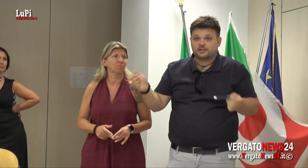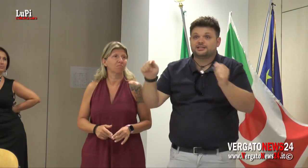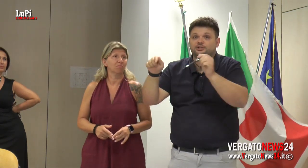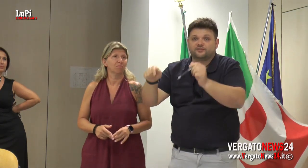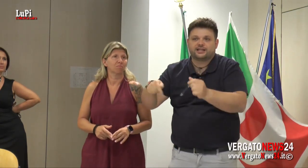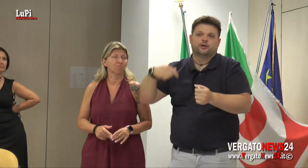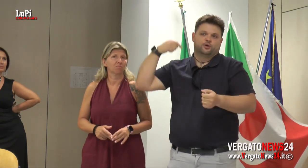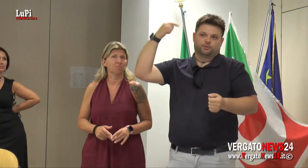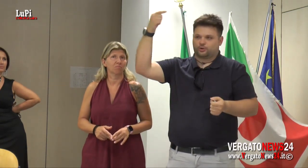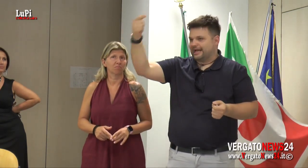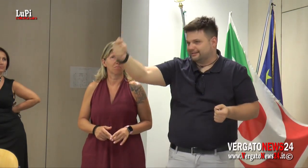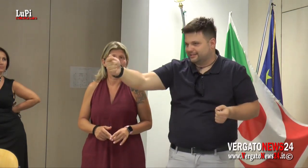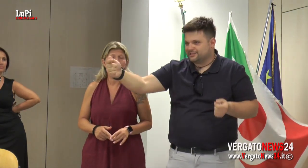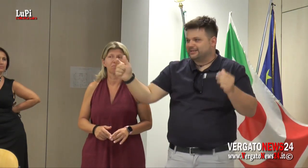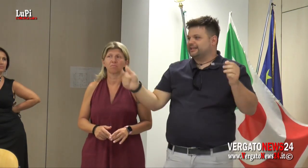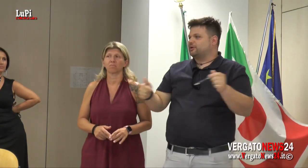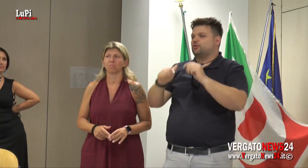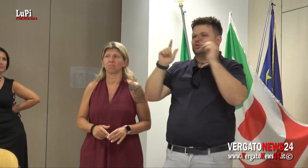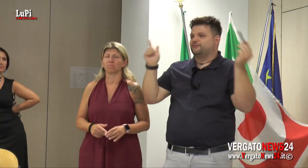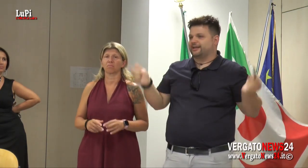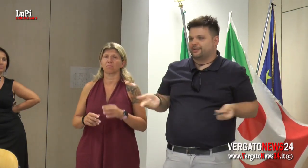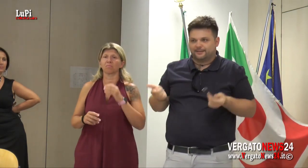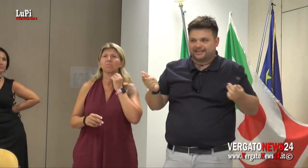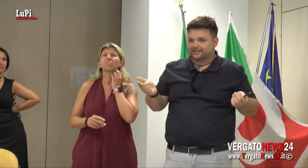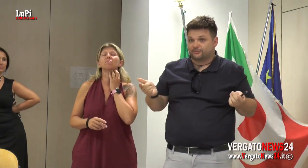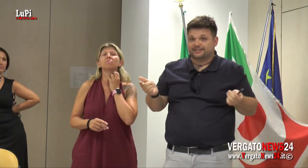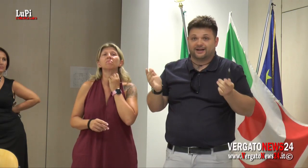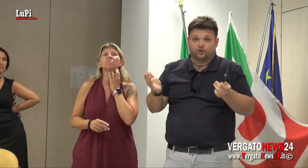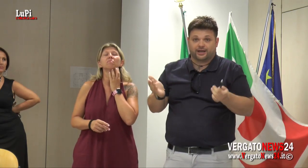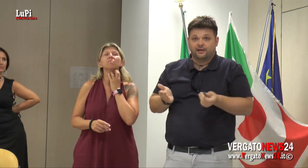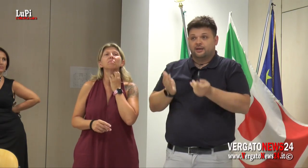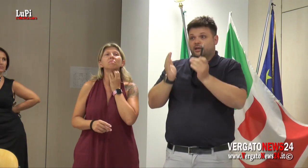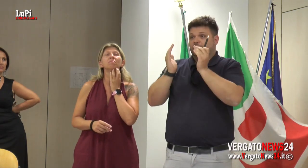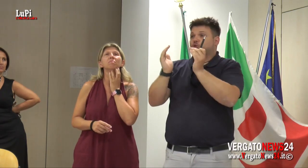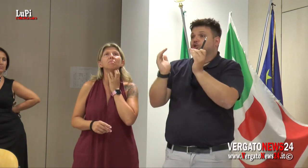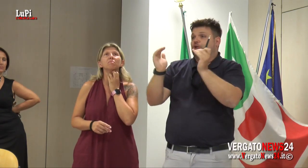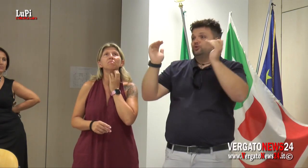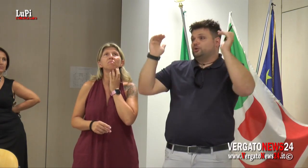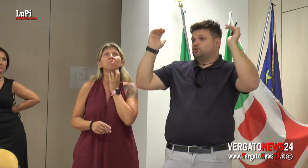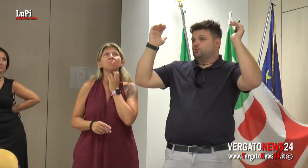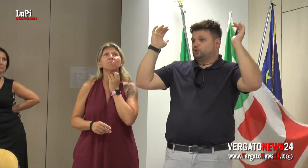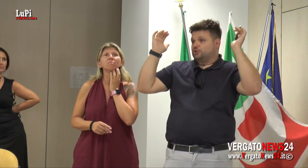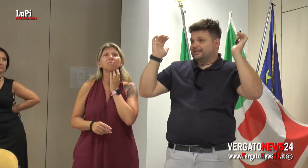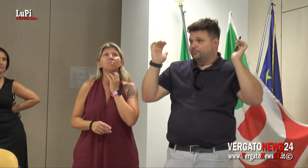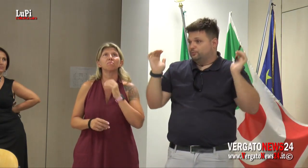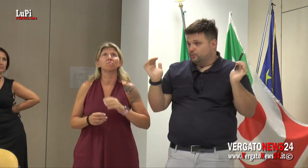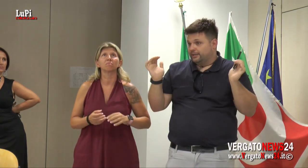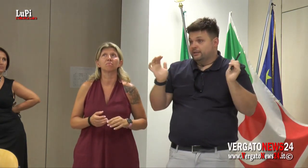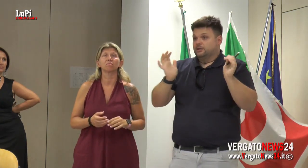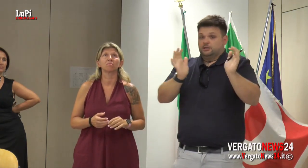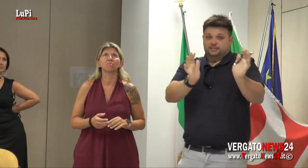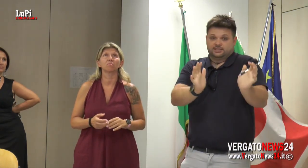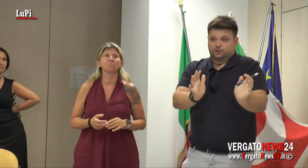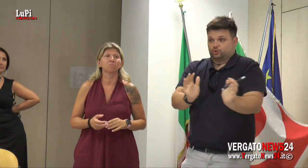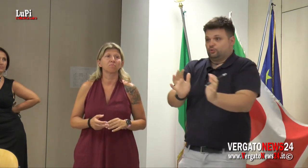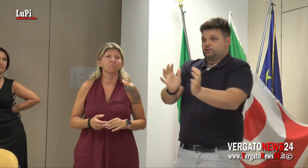Se non viene prorogata l'ennesima deroga o se non viene cambiata la normativa. Ora, i dottori in numero assoluto ci sarebbero pure